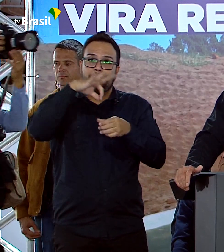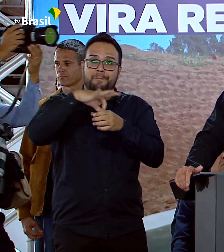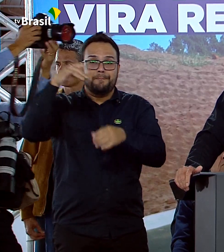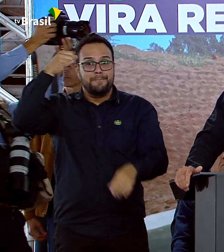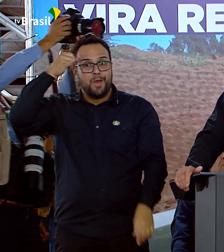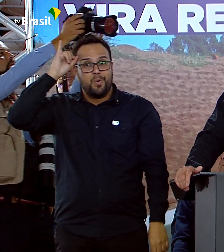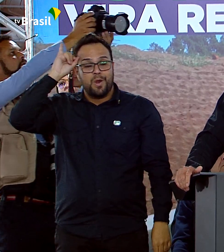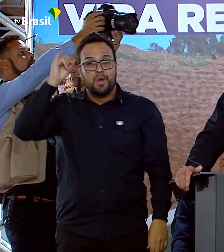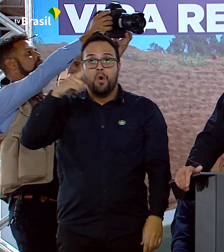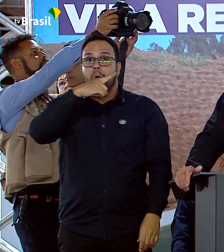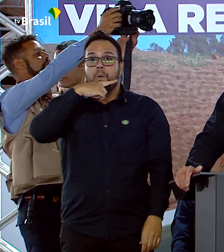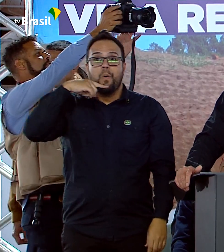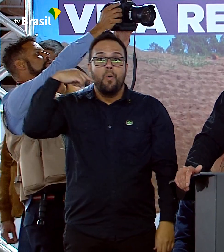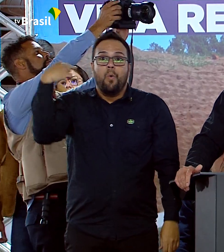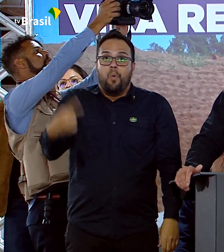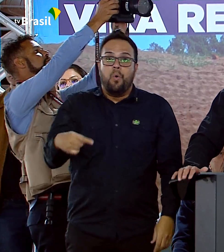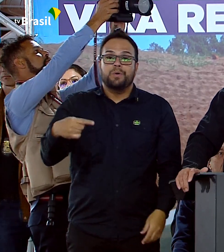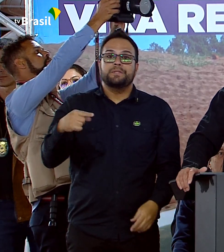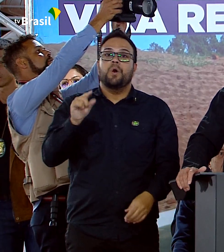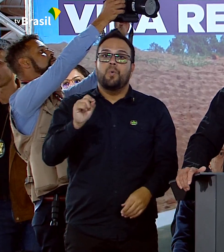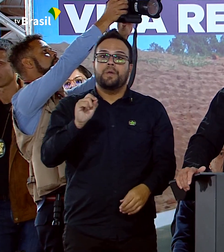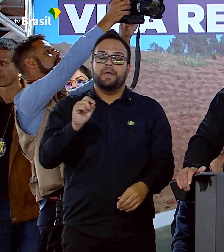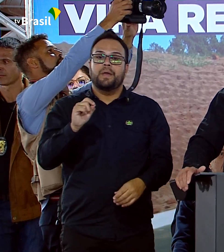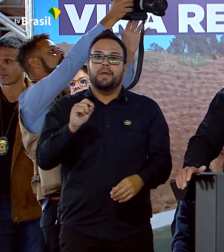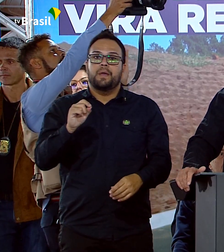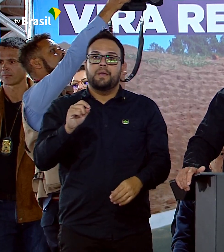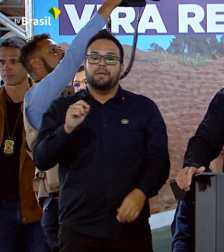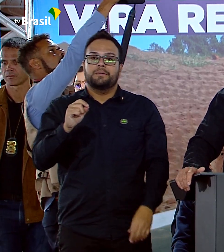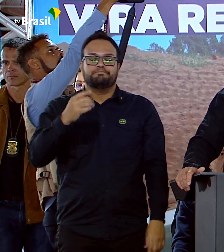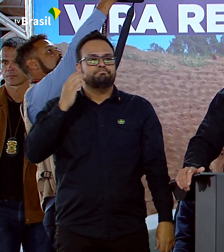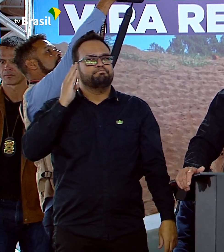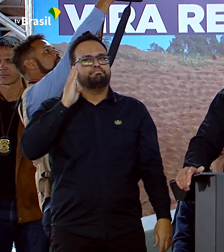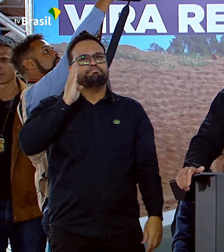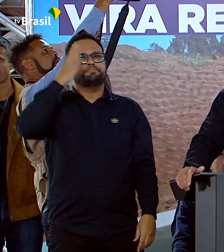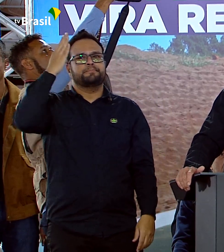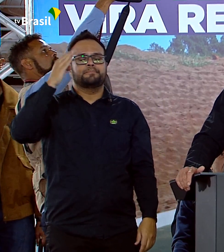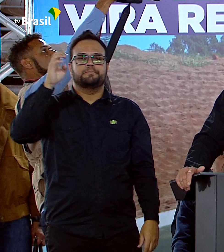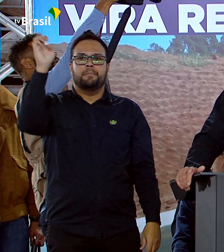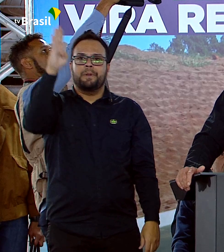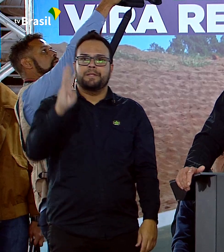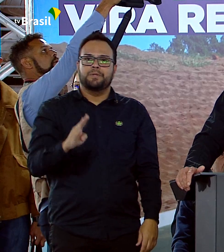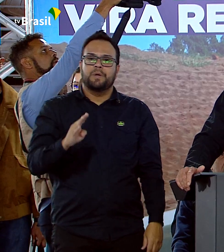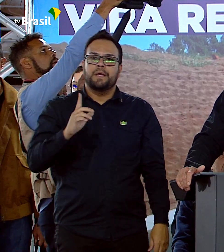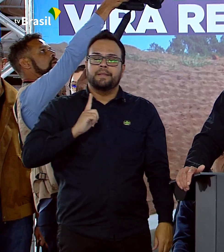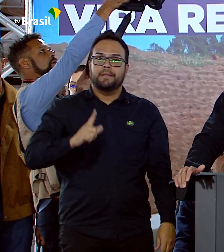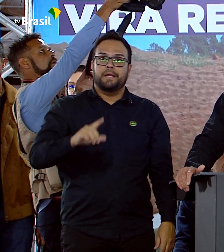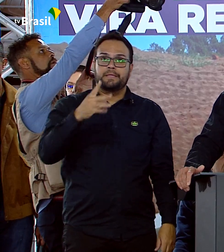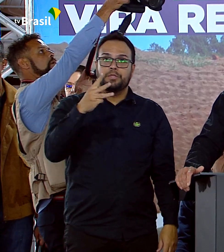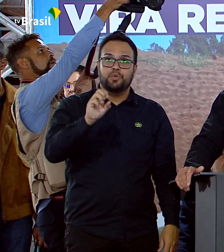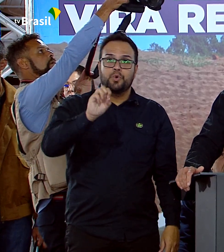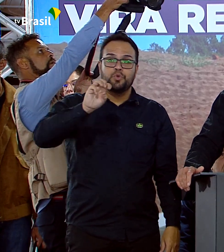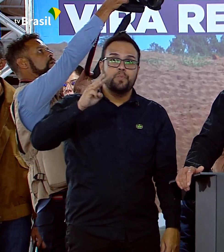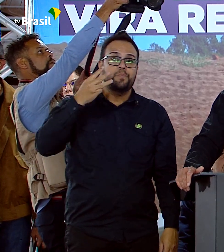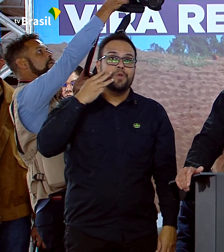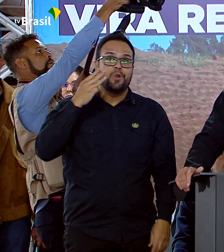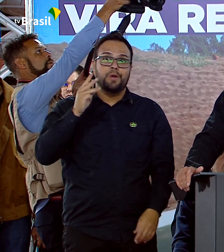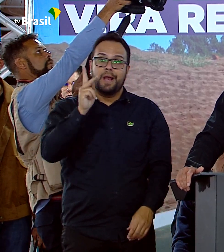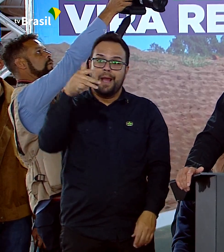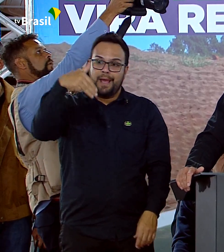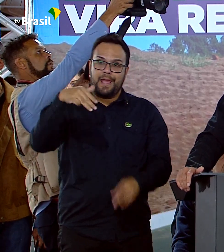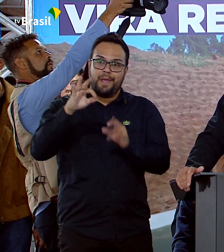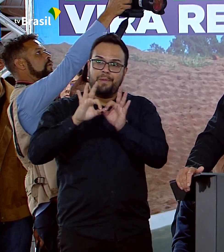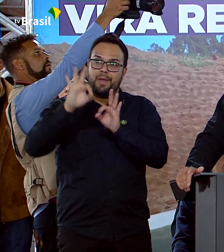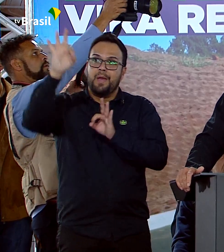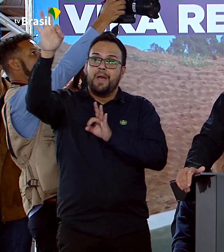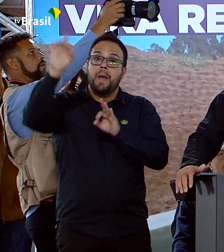tem duas vezes a extensão territorial do nosso Brasil, que tem 8 milhões e meio de quilômetros quadrados. Mas nós